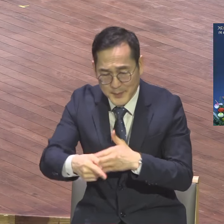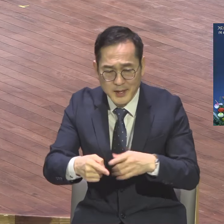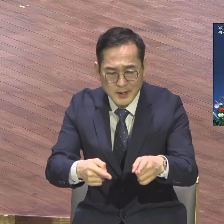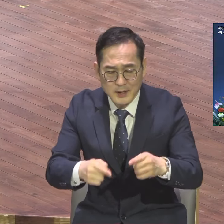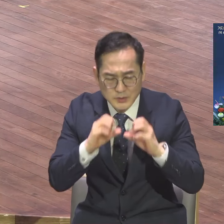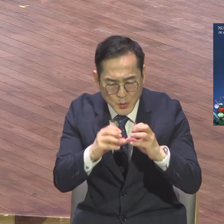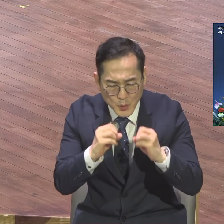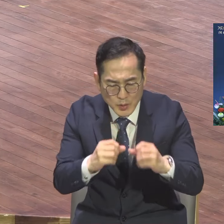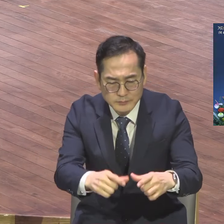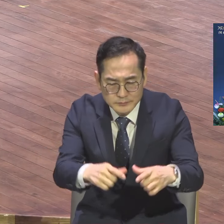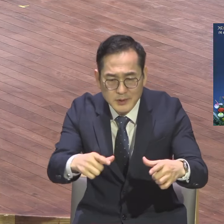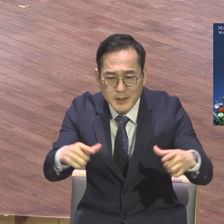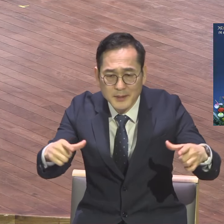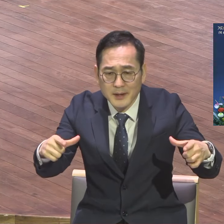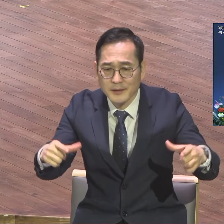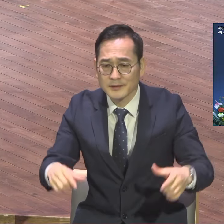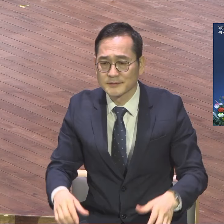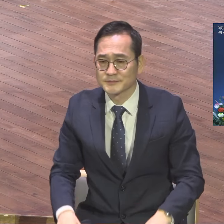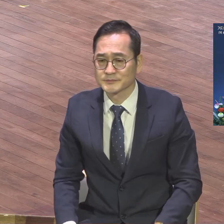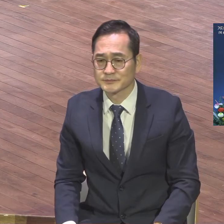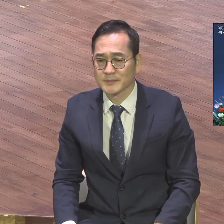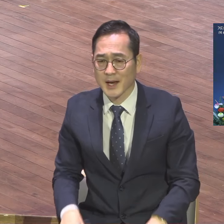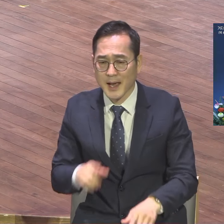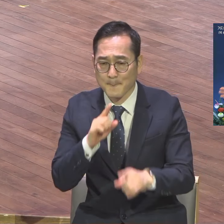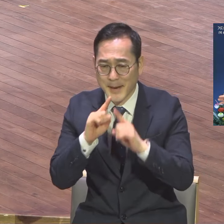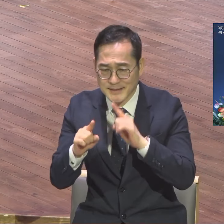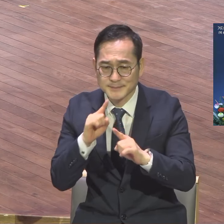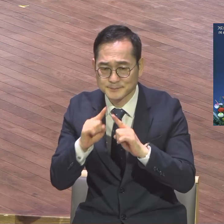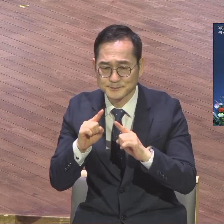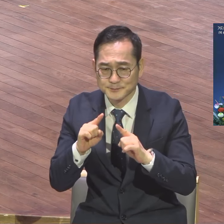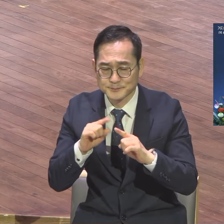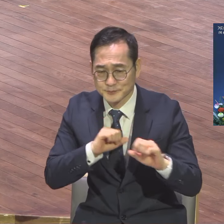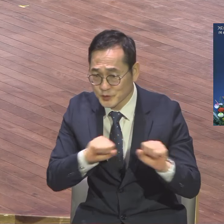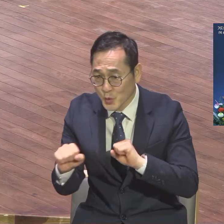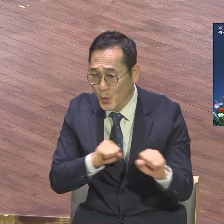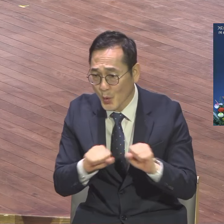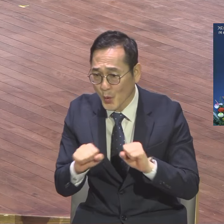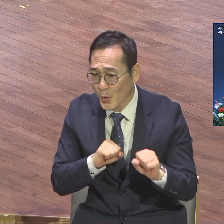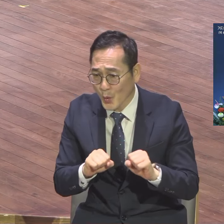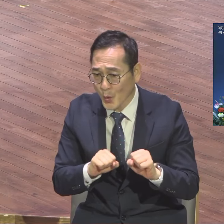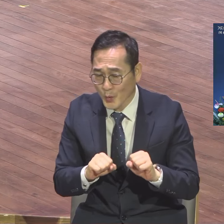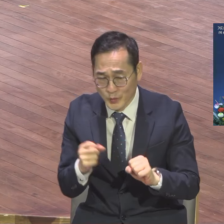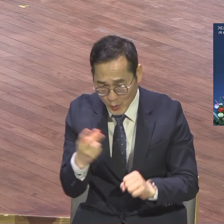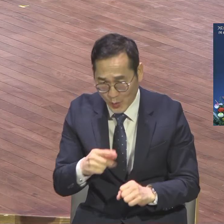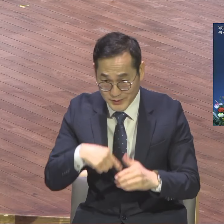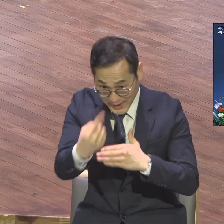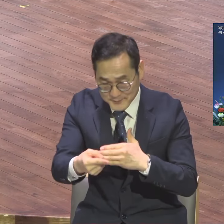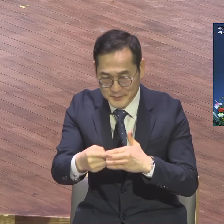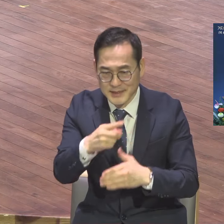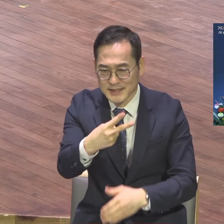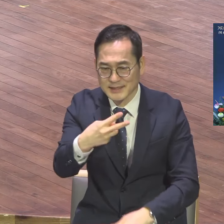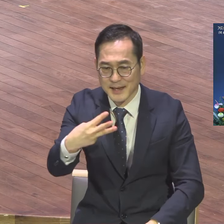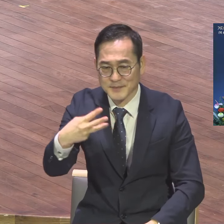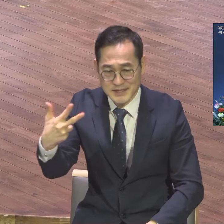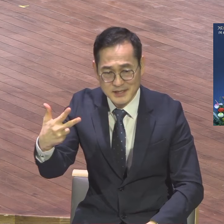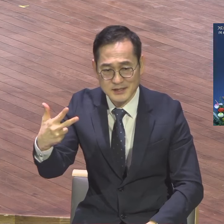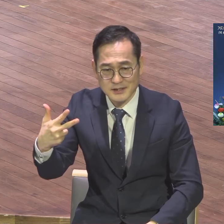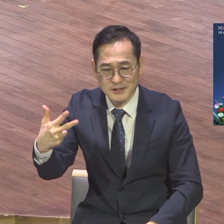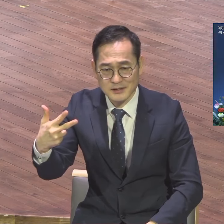통해서 다섯 가지 기초 가지고 계속 펼쳐나가라. 2, 3, 7 치유 운동을 어떻게 하느냐. 2, 3, 7 나라에